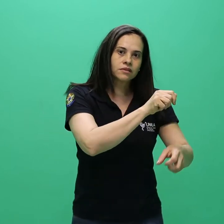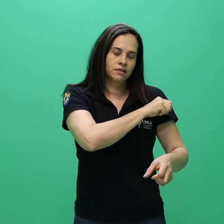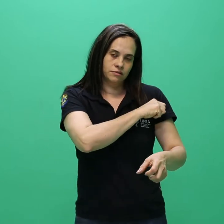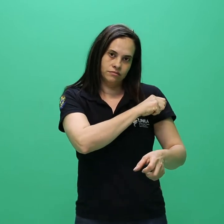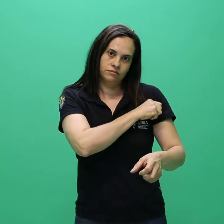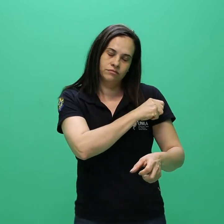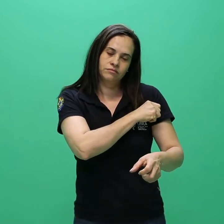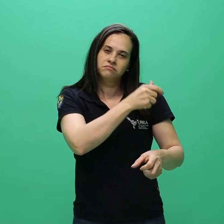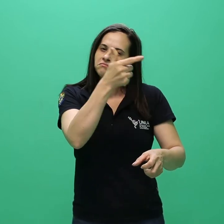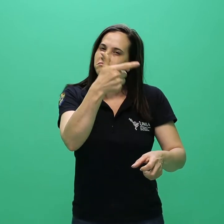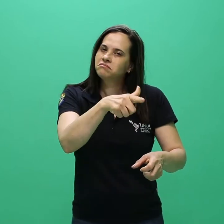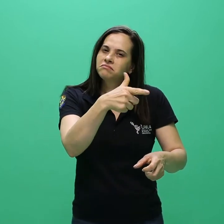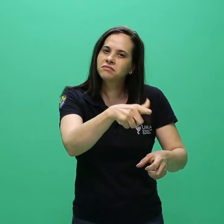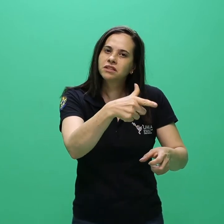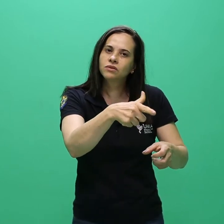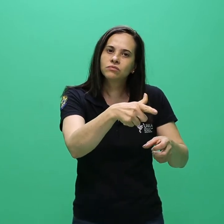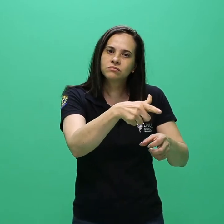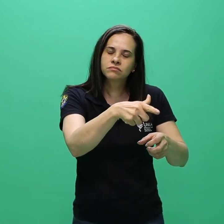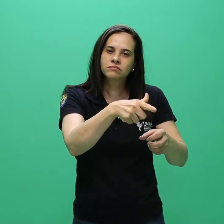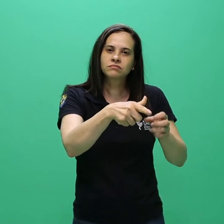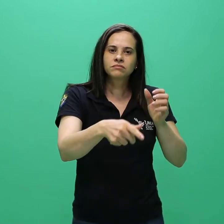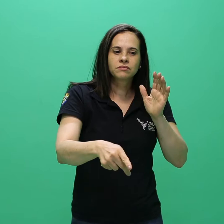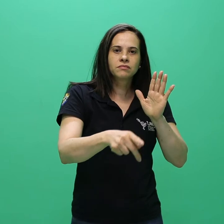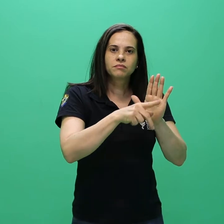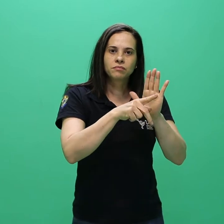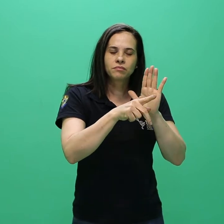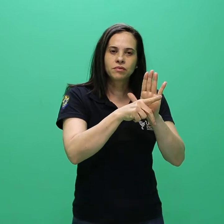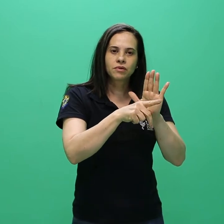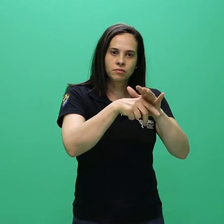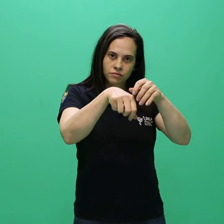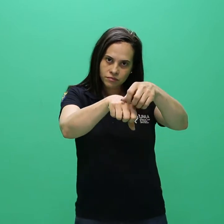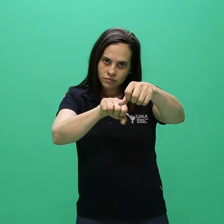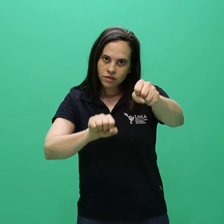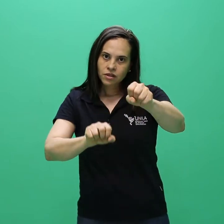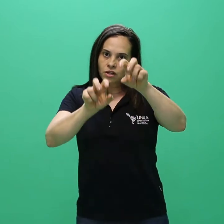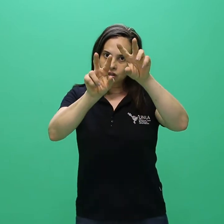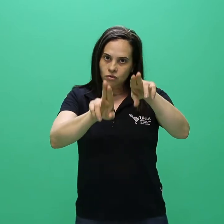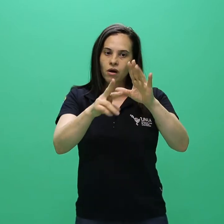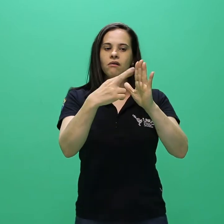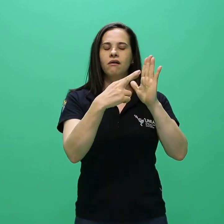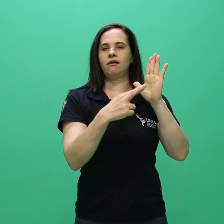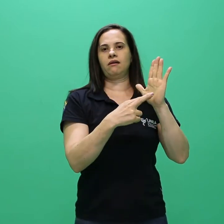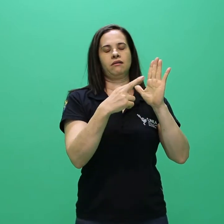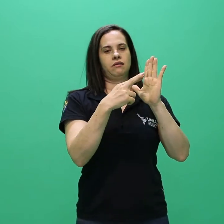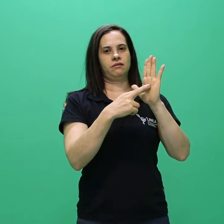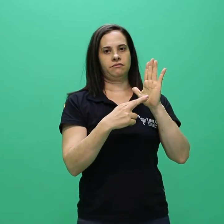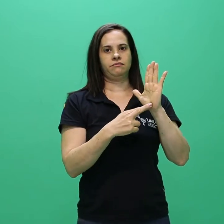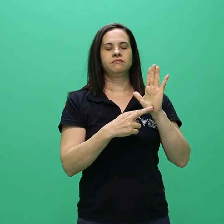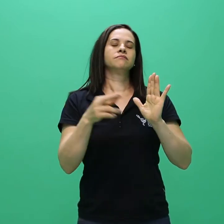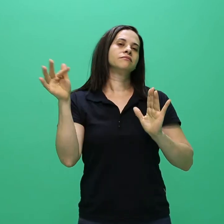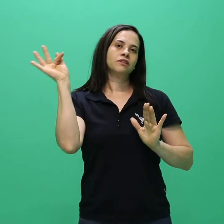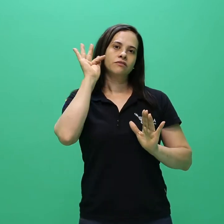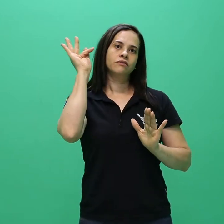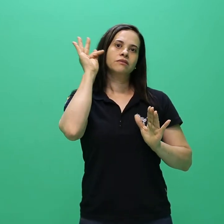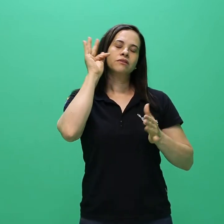Caso identifique-se que o dissente não terá prazo suficiente para integralizar o novo curso,